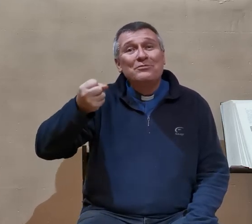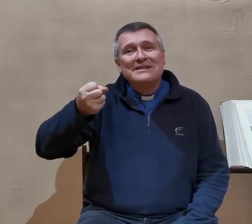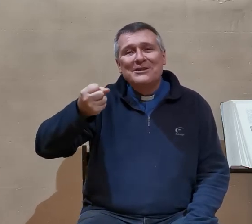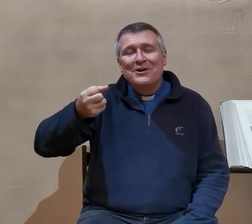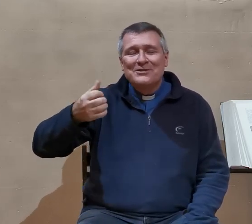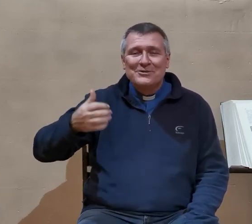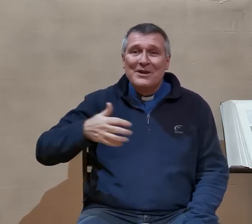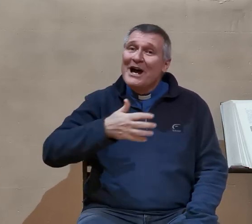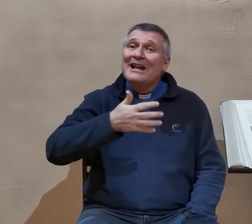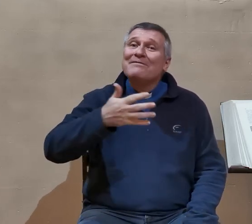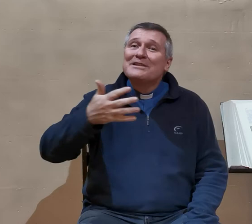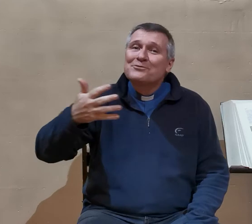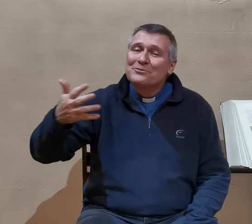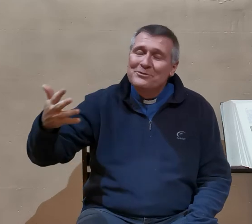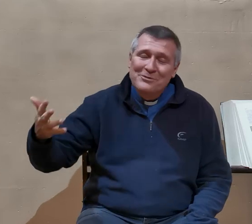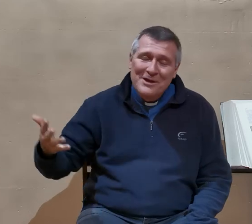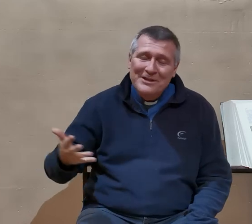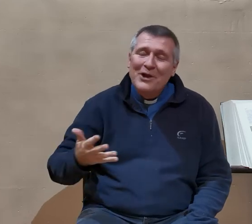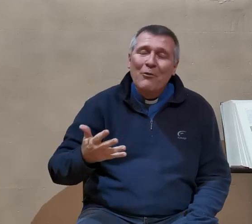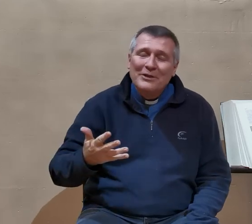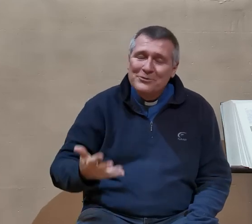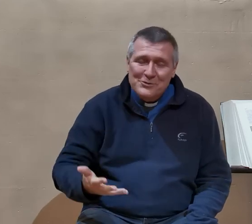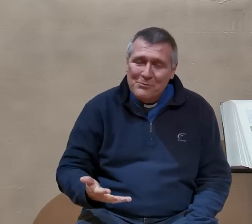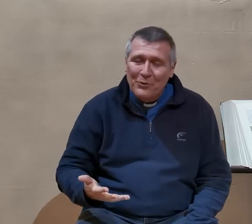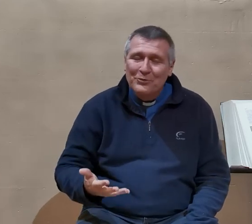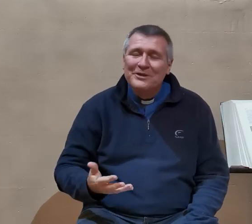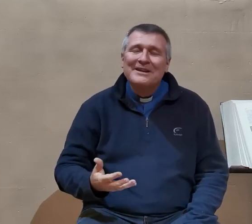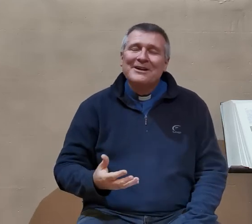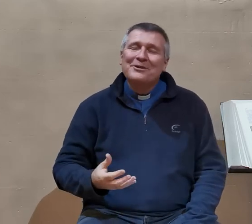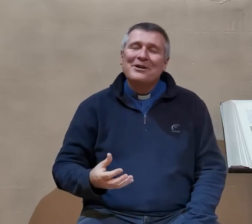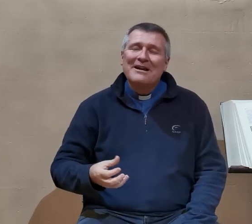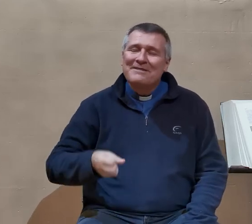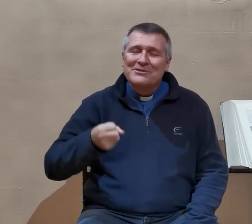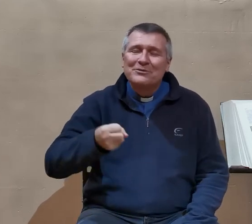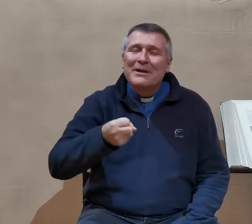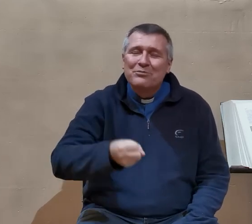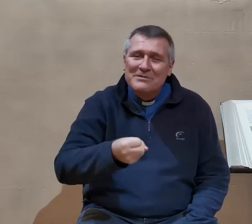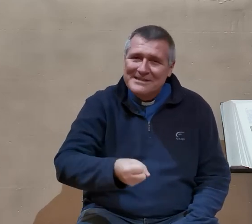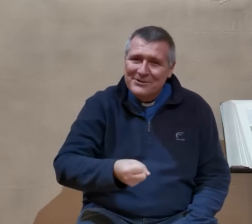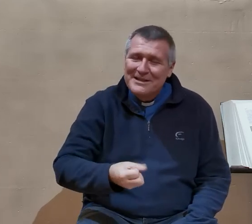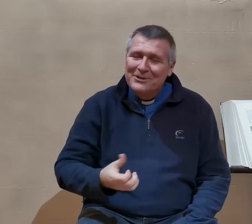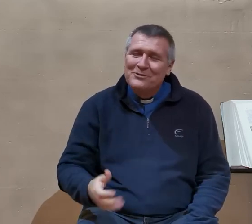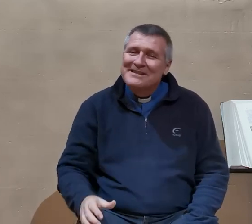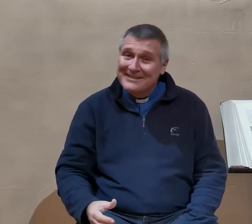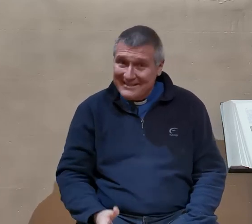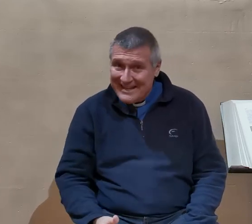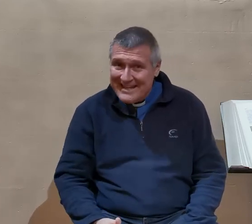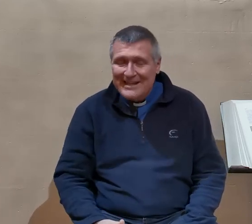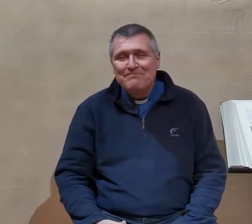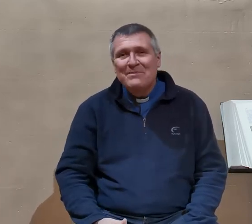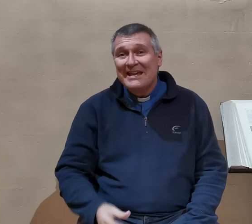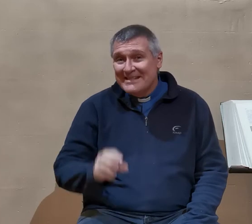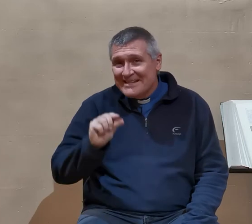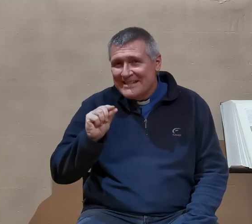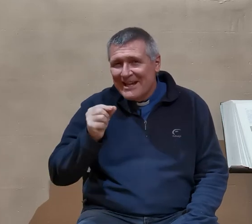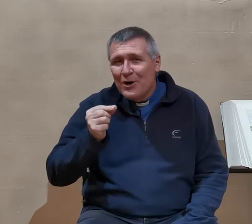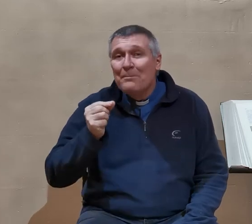-puissance à la façon des rois de ce monde, à la façon d'un puissant de cette terre. Et ça, c'est un grand